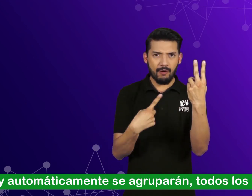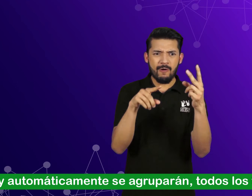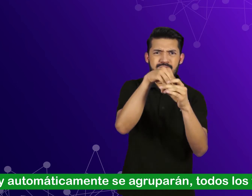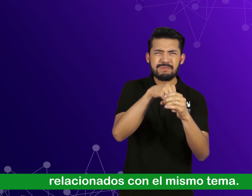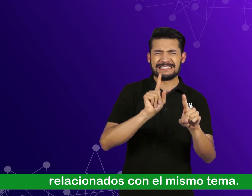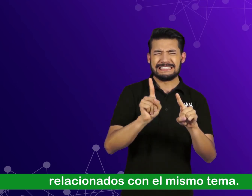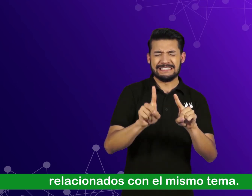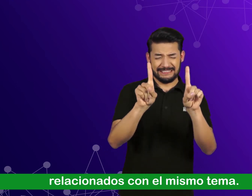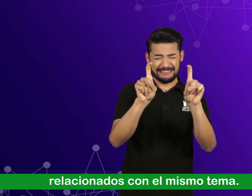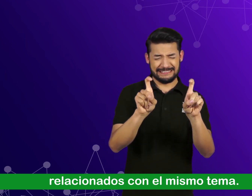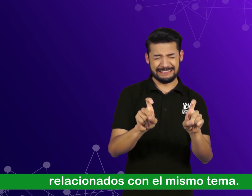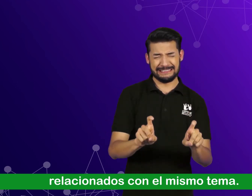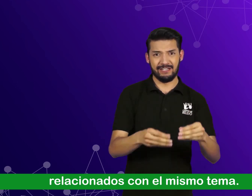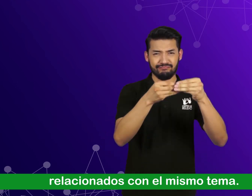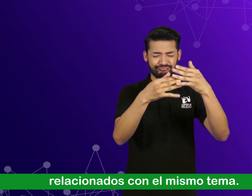tweets relacionados con el mismo tema.